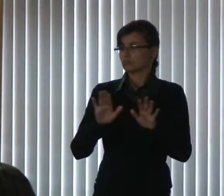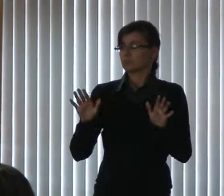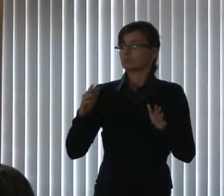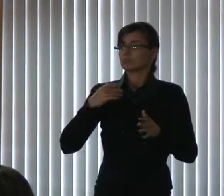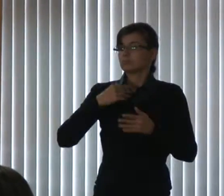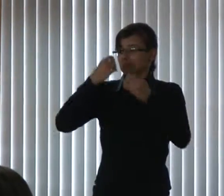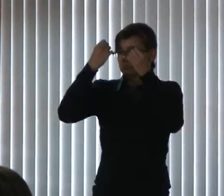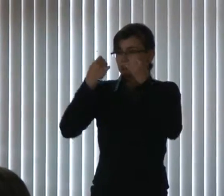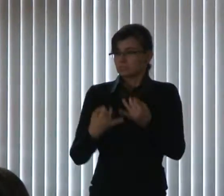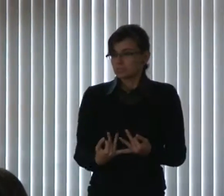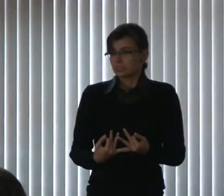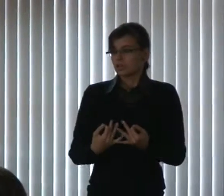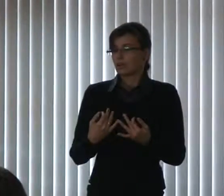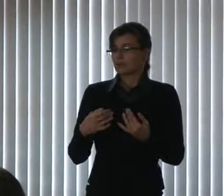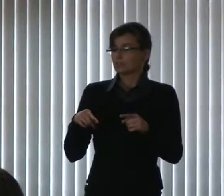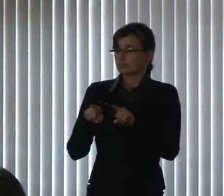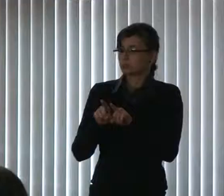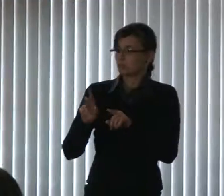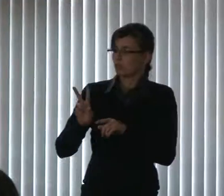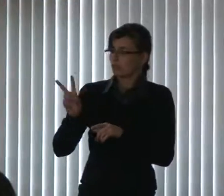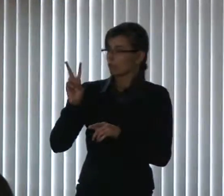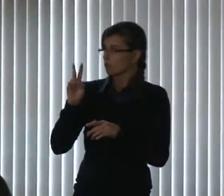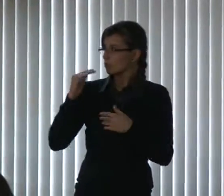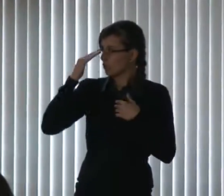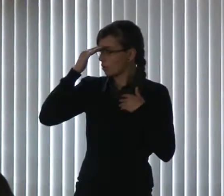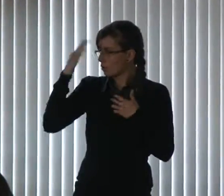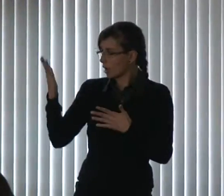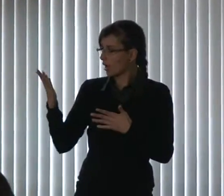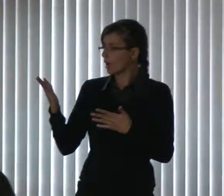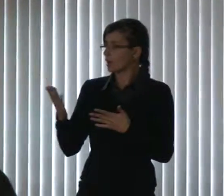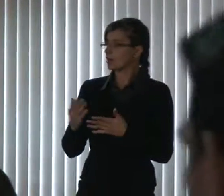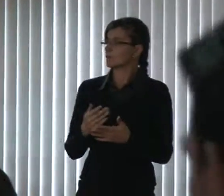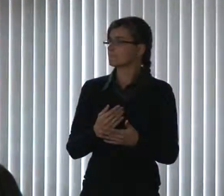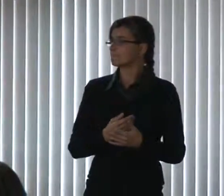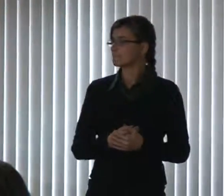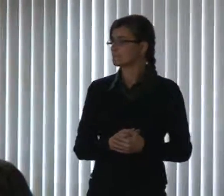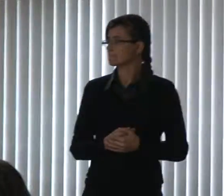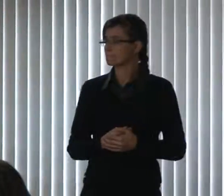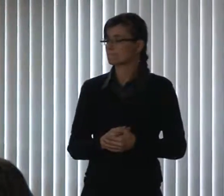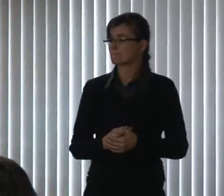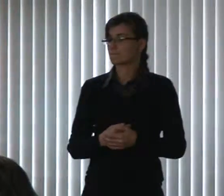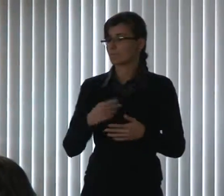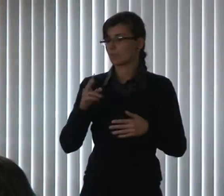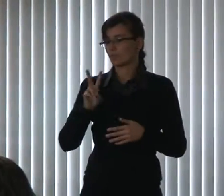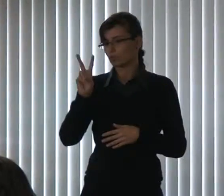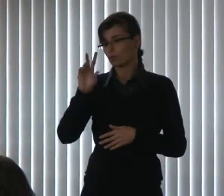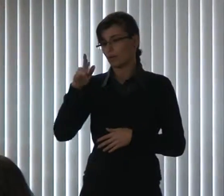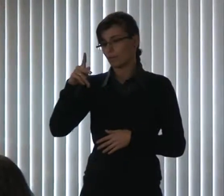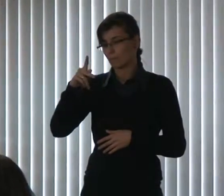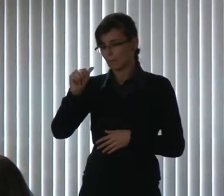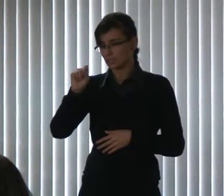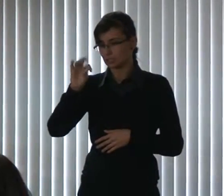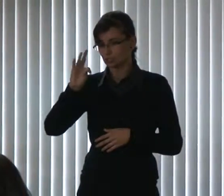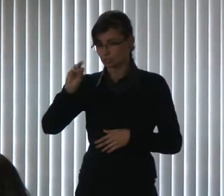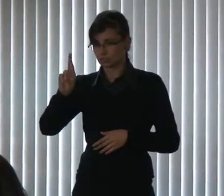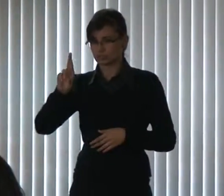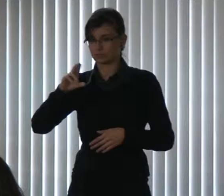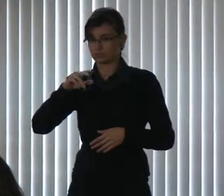Casa de Lei vereador Paulo Salamone, senhor presidente desta comissão neste momento, vereador Pascoal Guadilho Soares. Eu quero, mais uma vez,